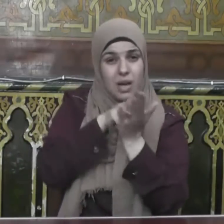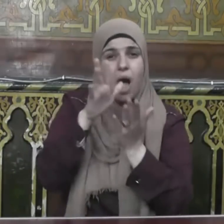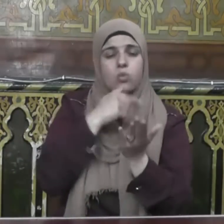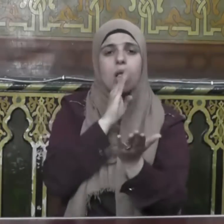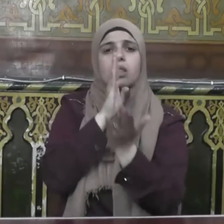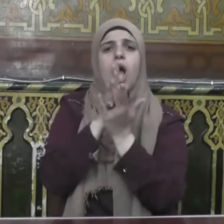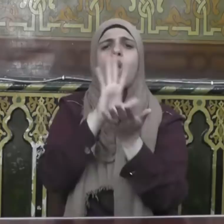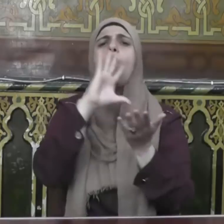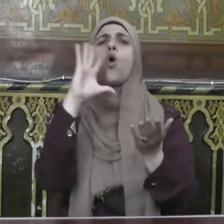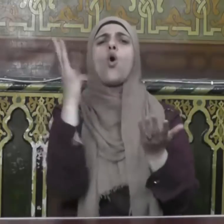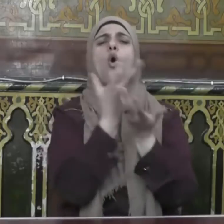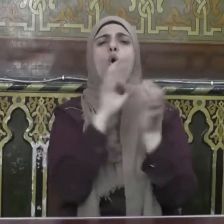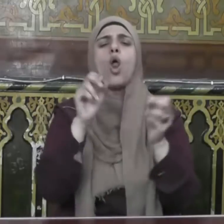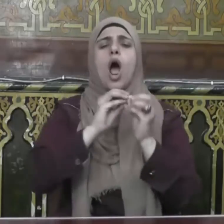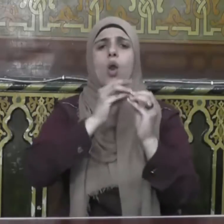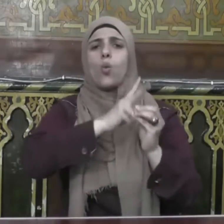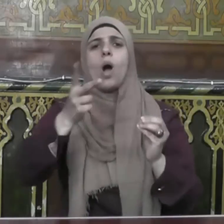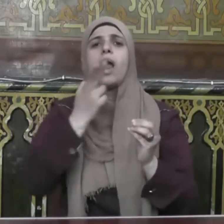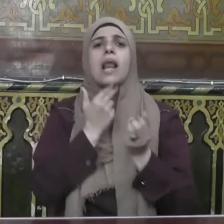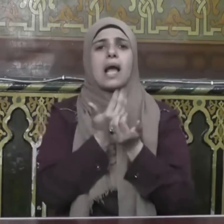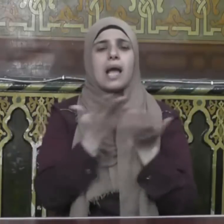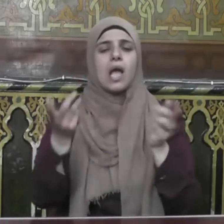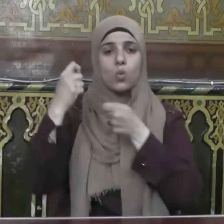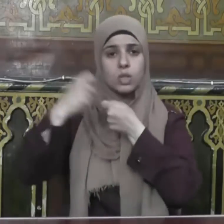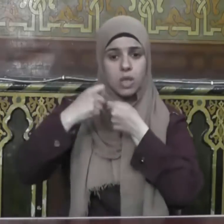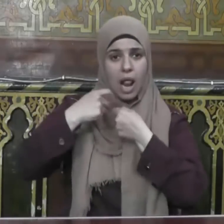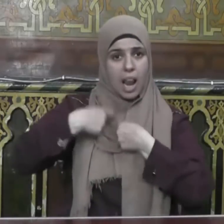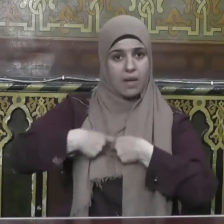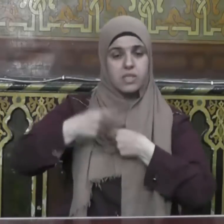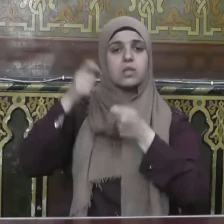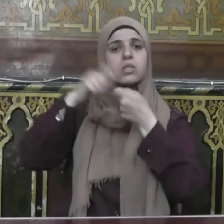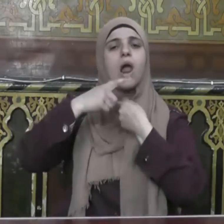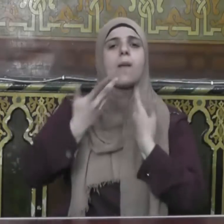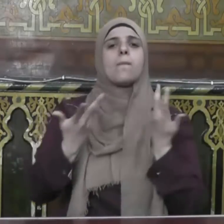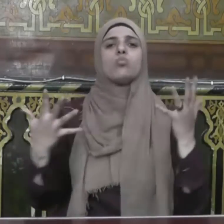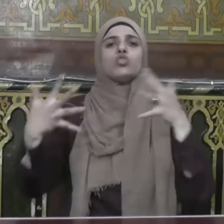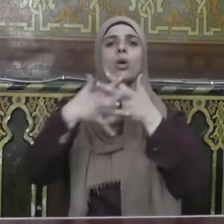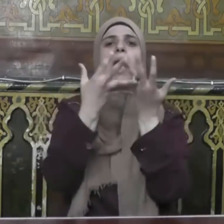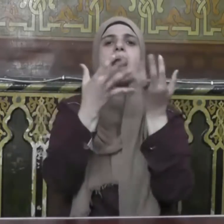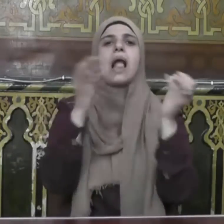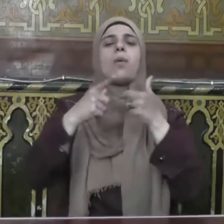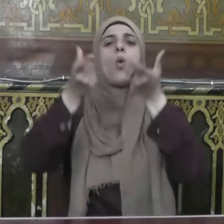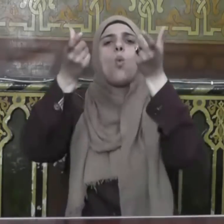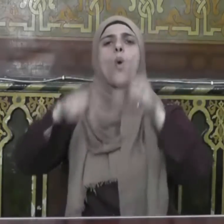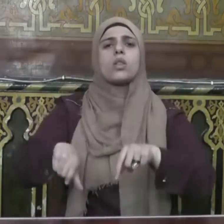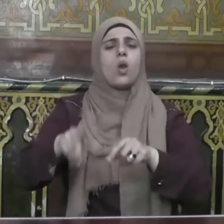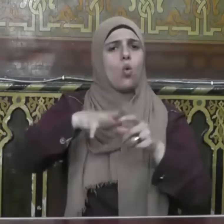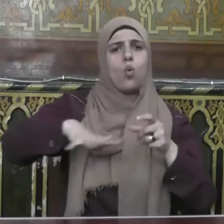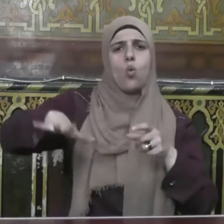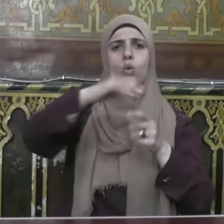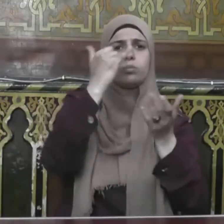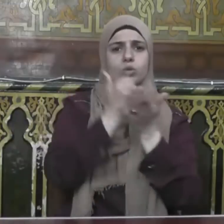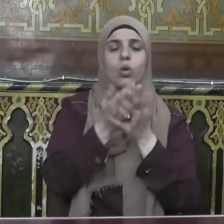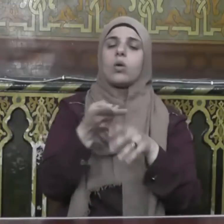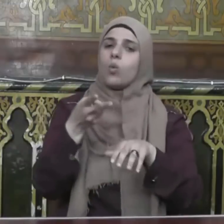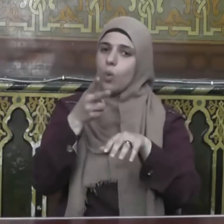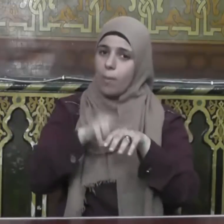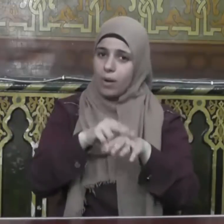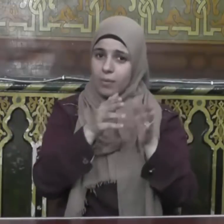أنواع الخير والصلاح لنفسه ولمجتمعه ولوطنه ولأمته ومن ثم ينعكس